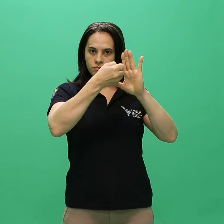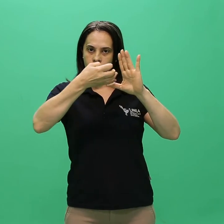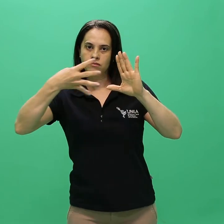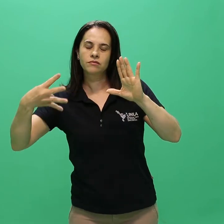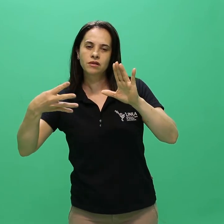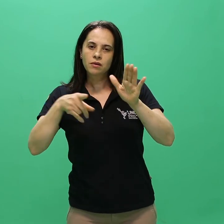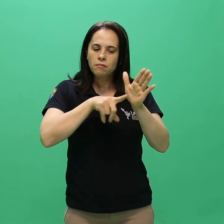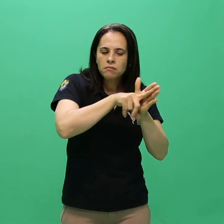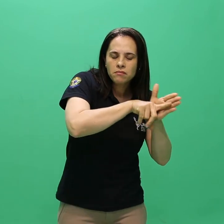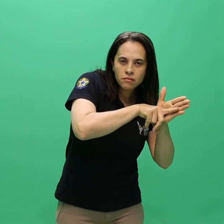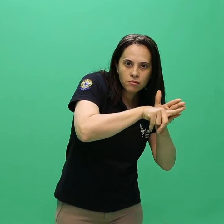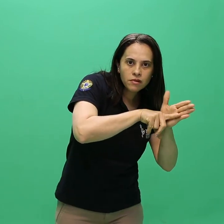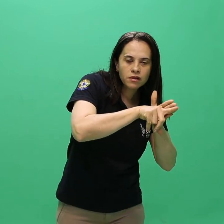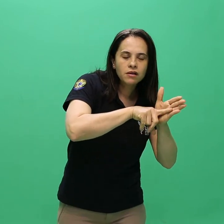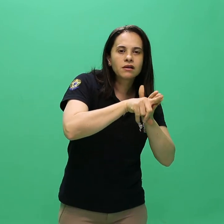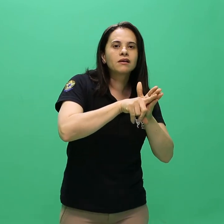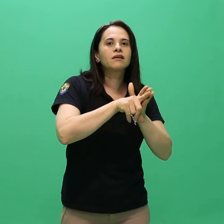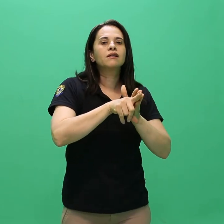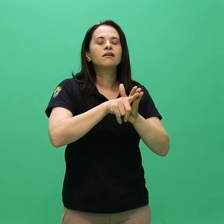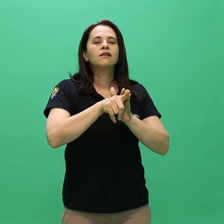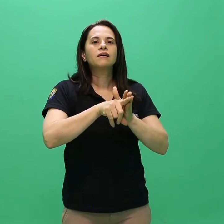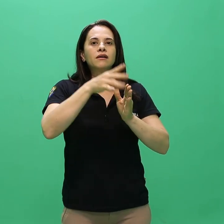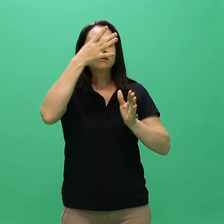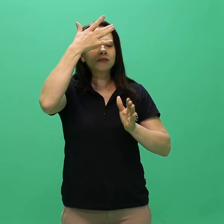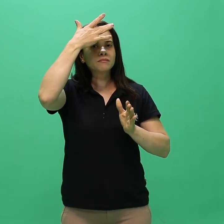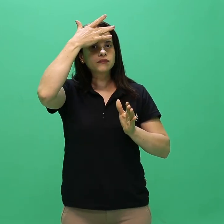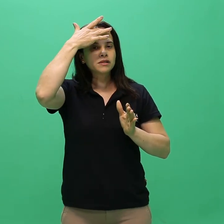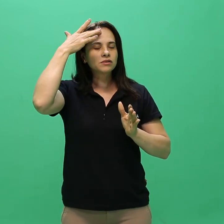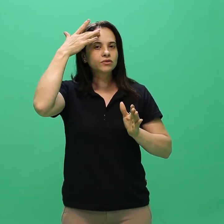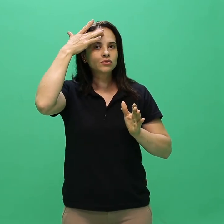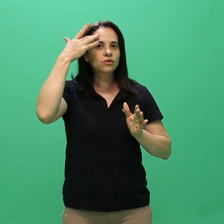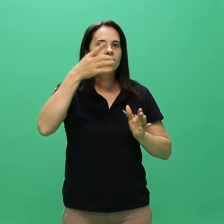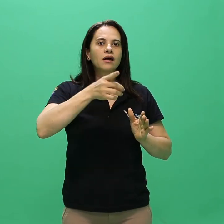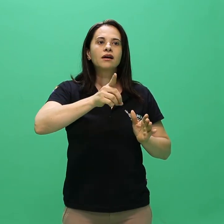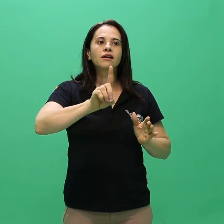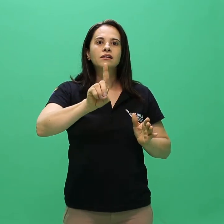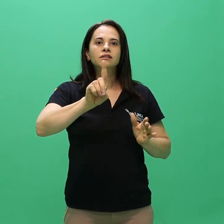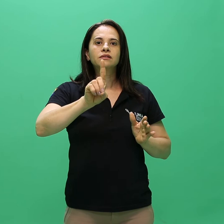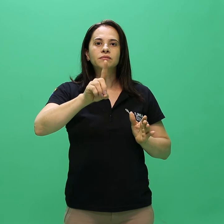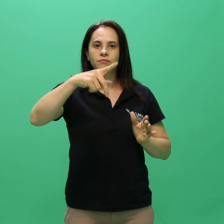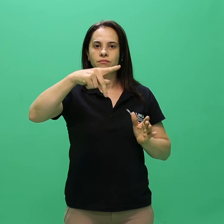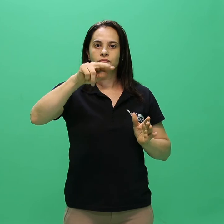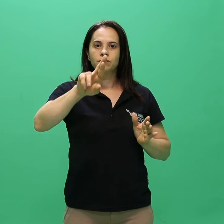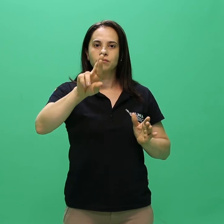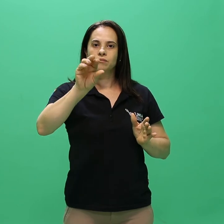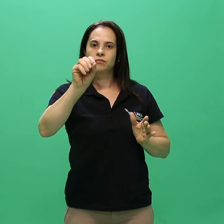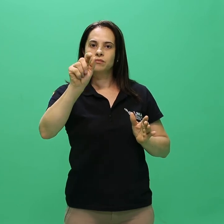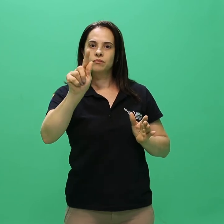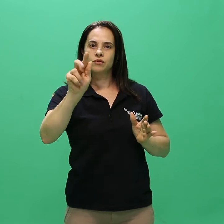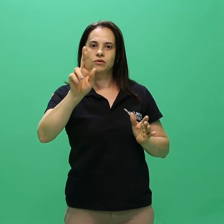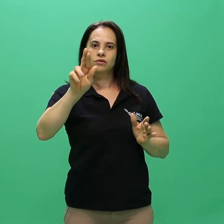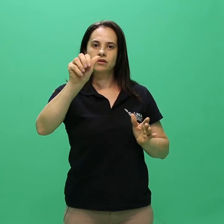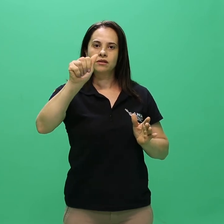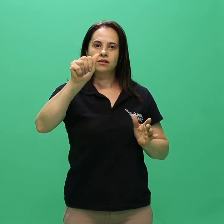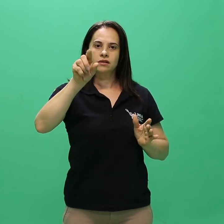prograde, por meio do endereço eletrônico selecão.alunos.unila